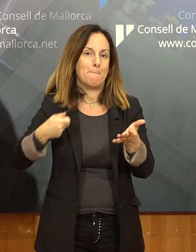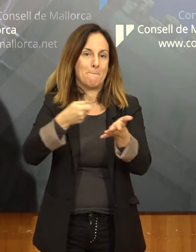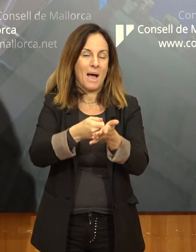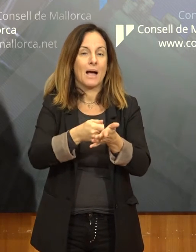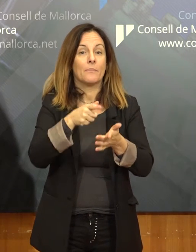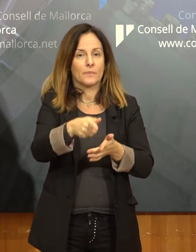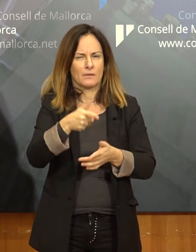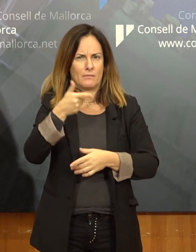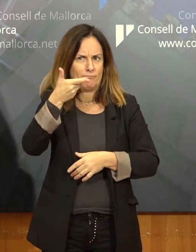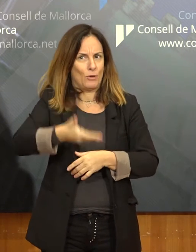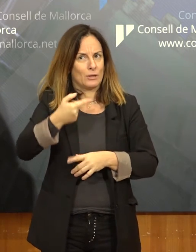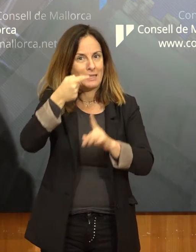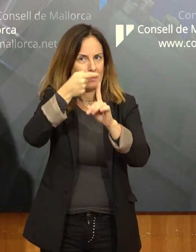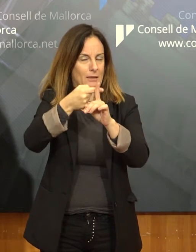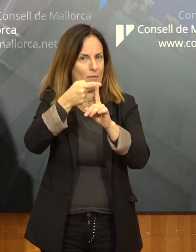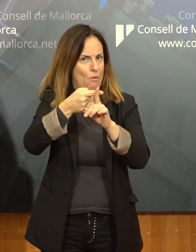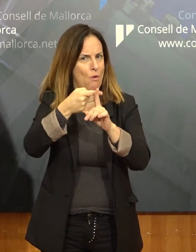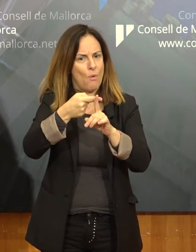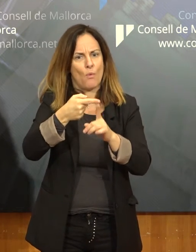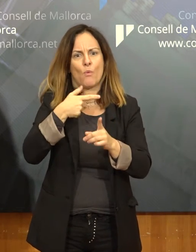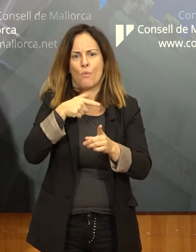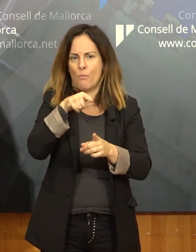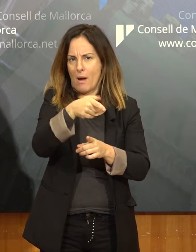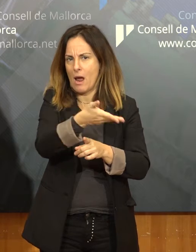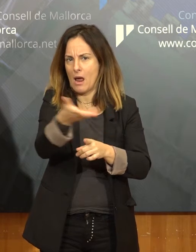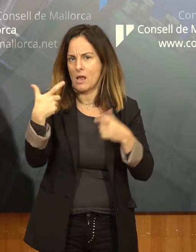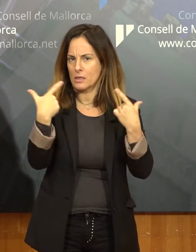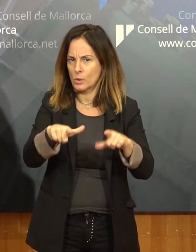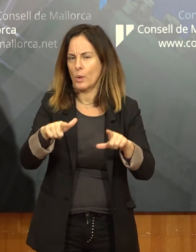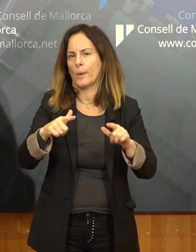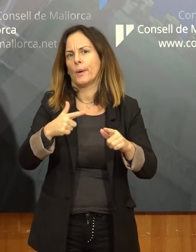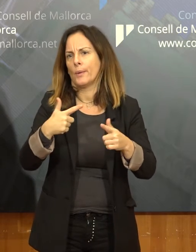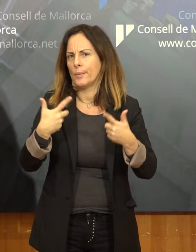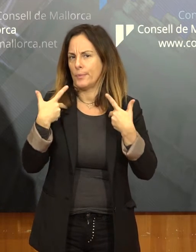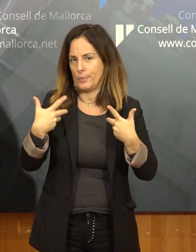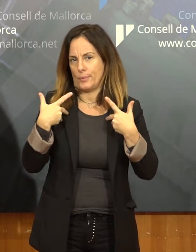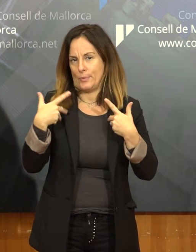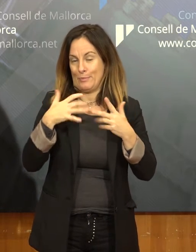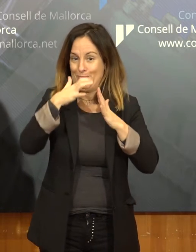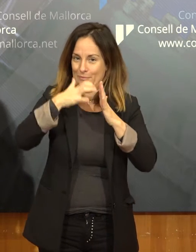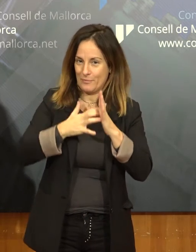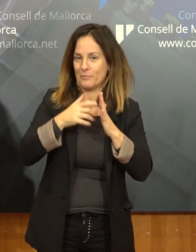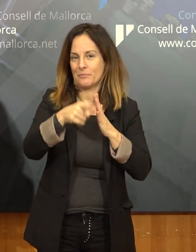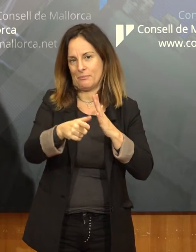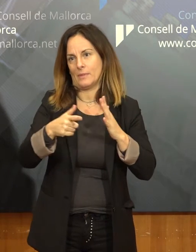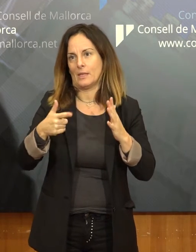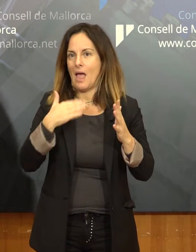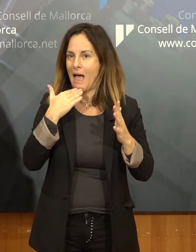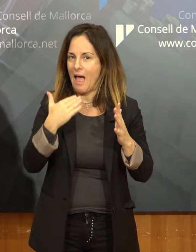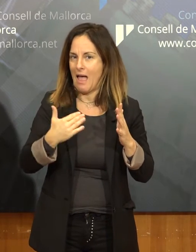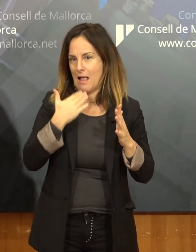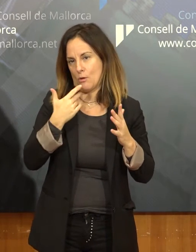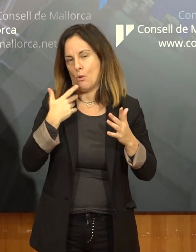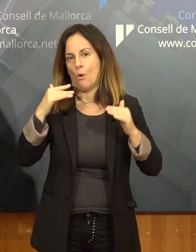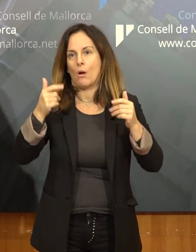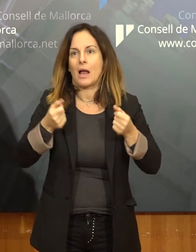suposa una gran ajuda per un sector molt castigat i que ara, gràcies a aquesta gestió de residus, doncs ells tindran menys